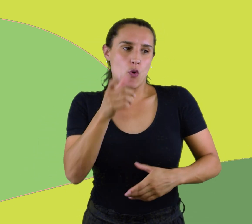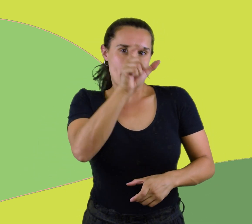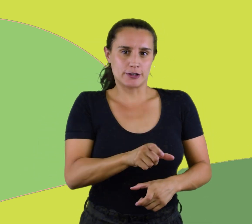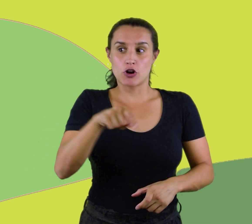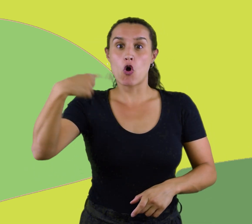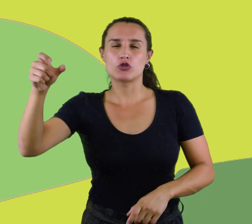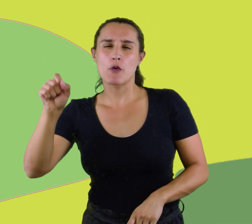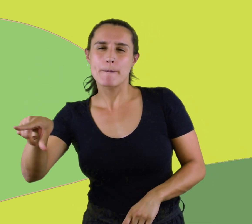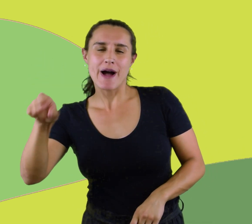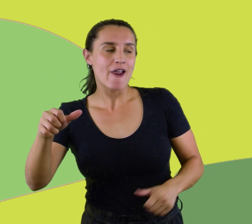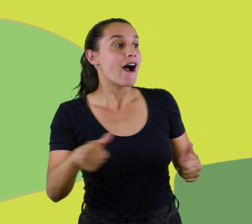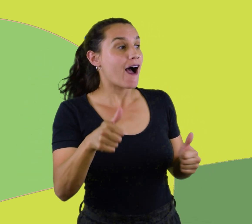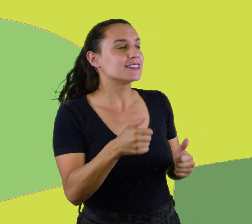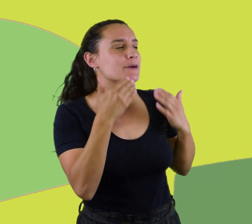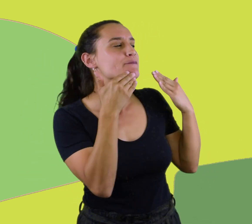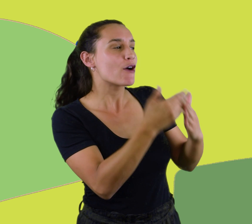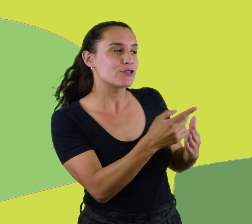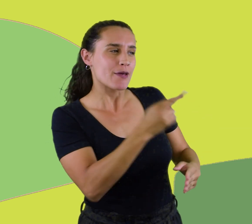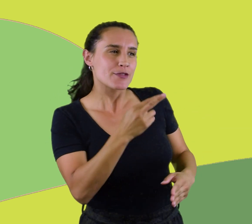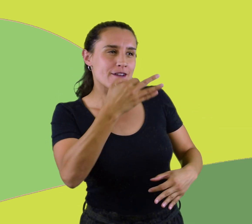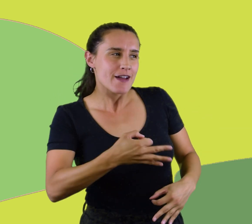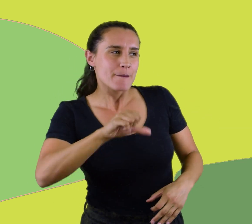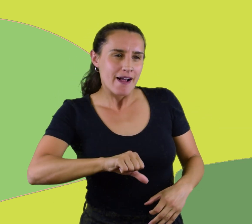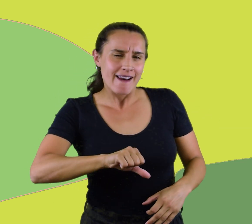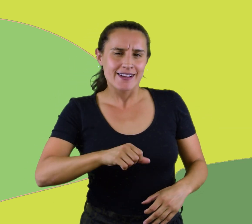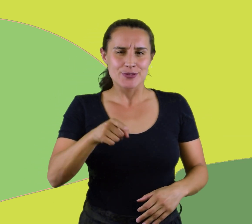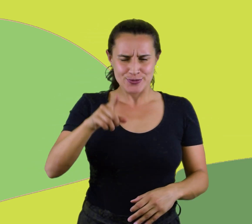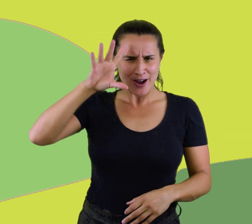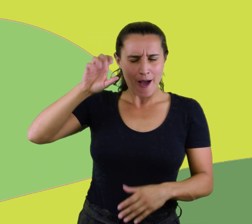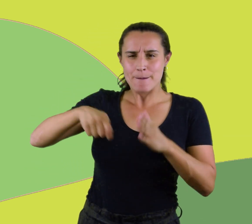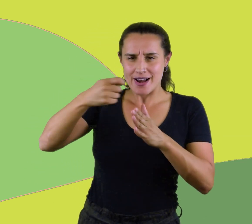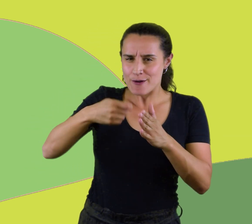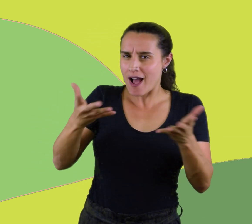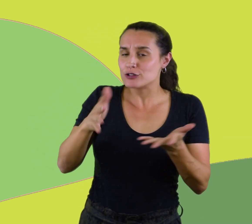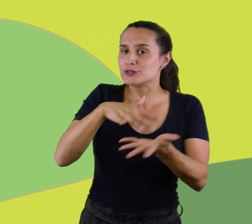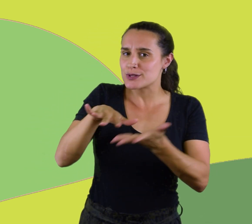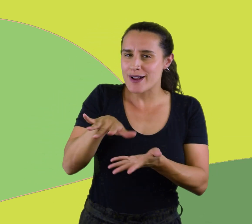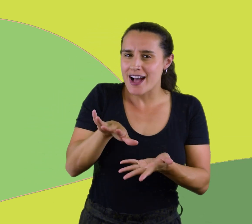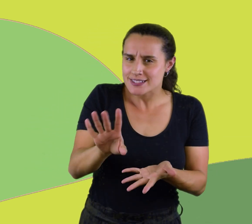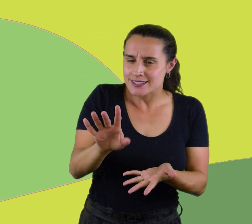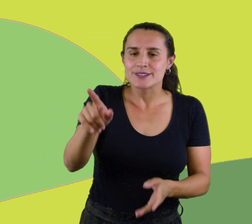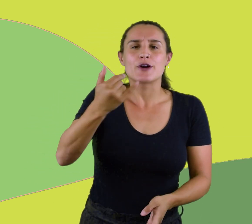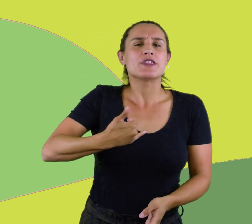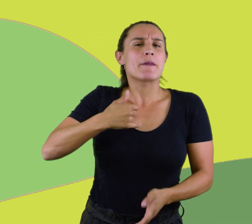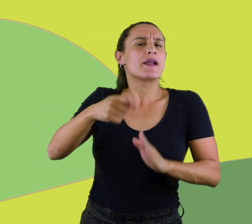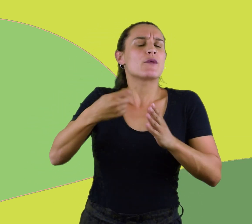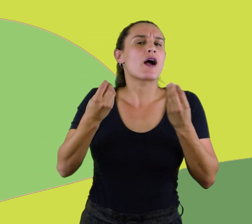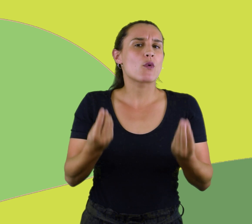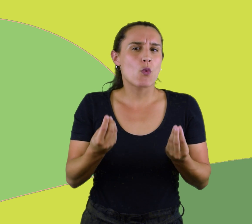¿Recuerdas alguna película donde los protagonistas hayan tenido que resolver acertijos? ¿Qué película? ¿Cuál fue el